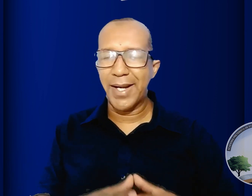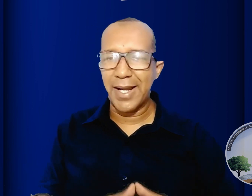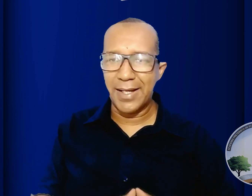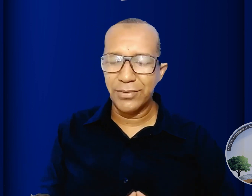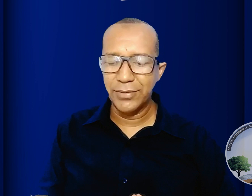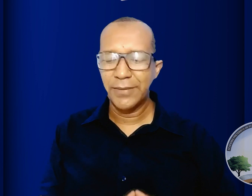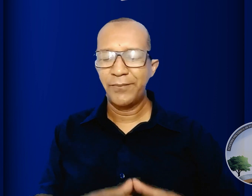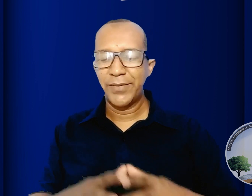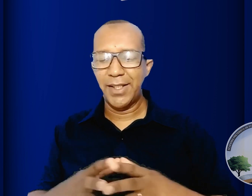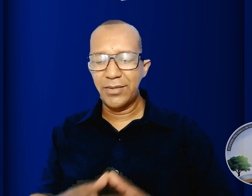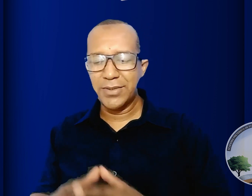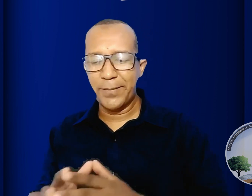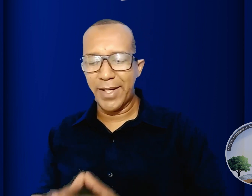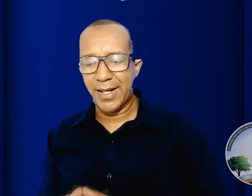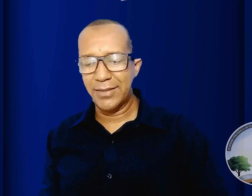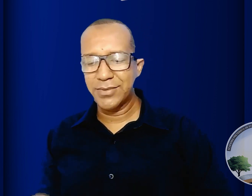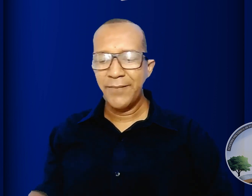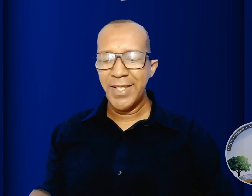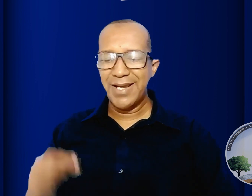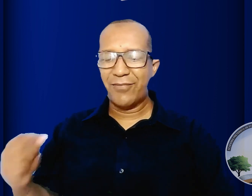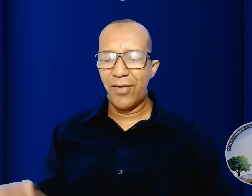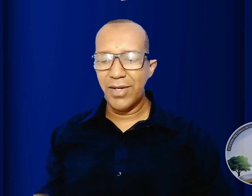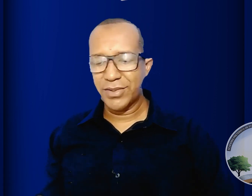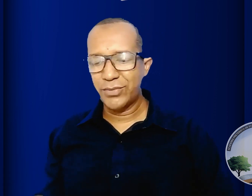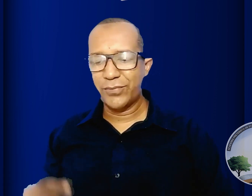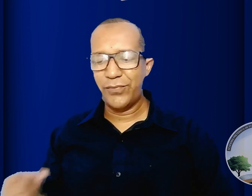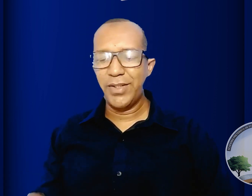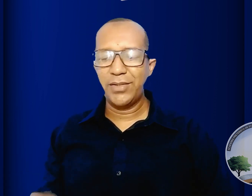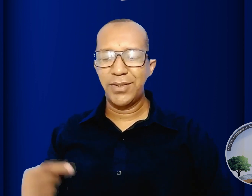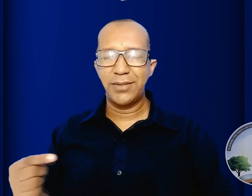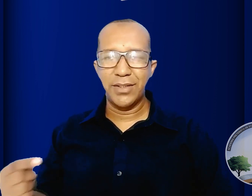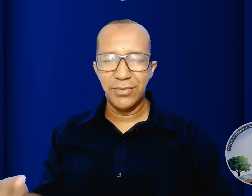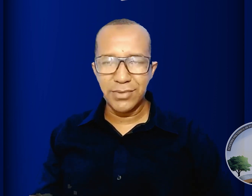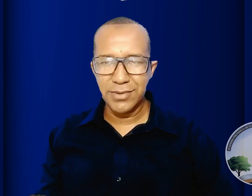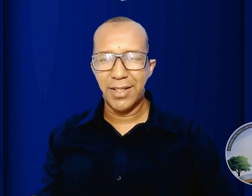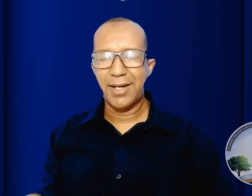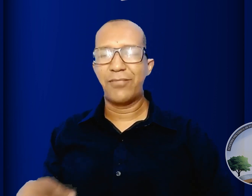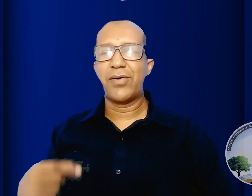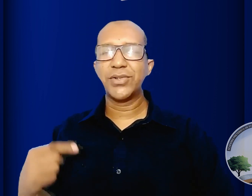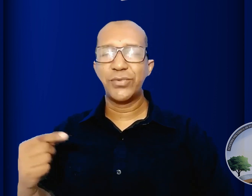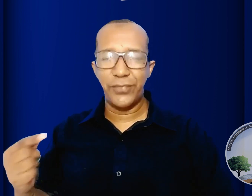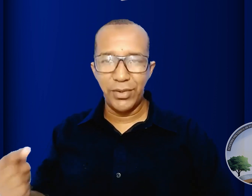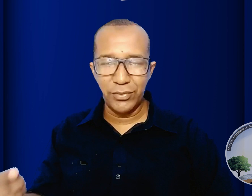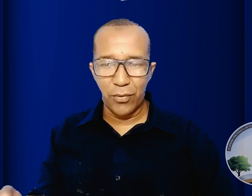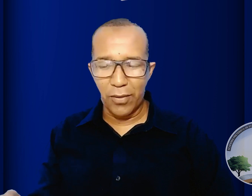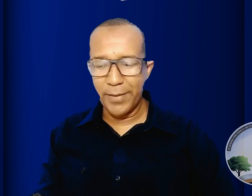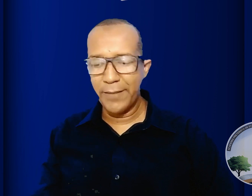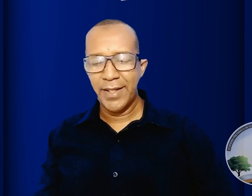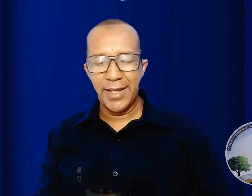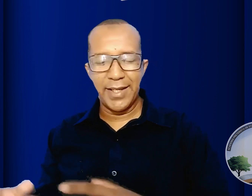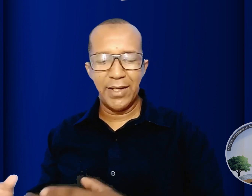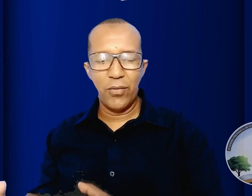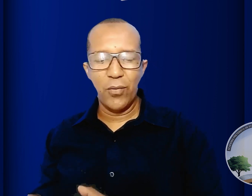pecado em delitos e pecados e a voz do Filho de Deus a voz do Filho do homem era o